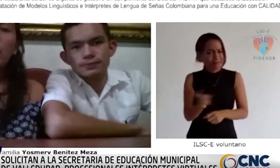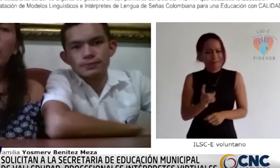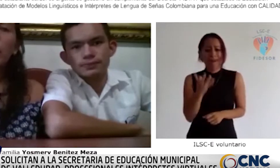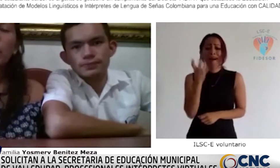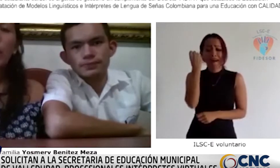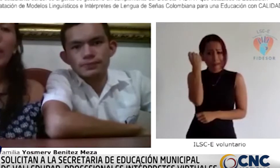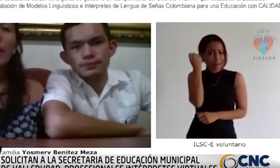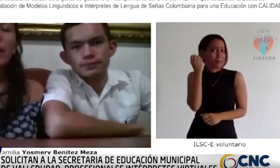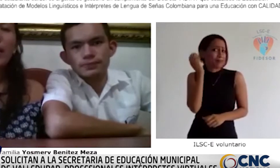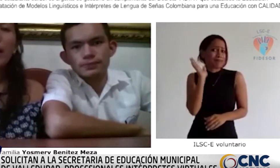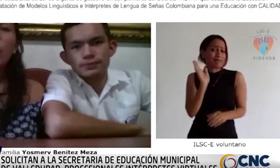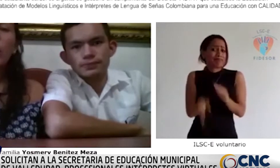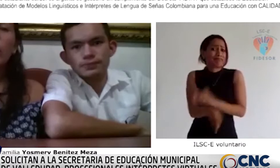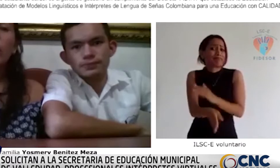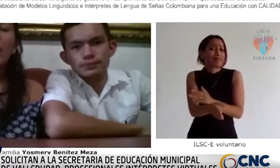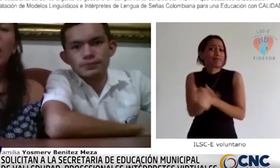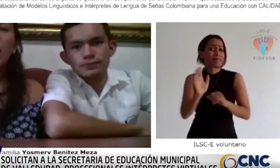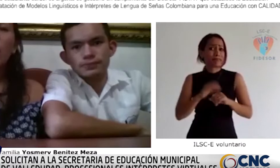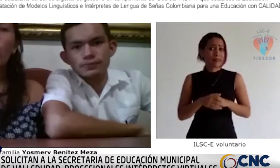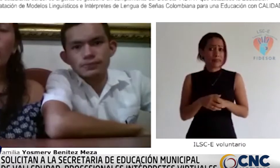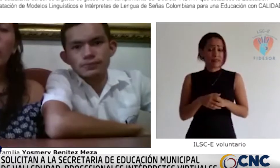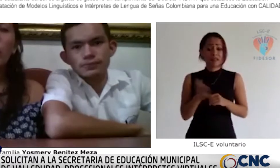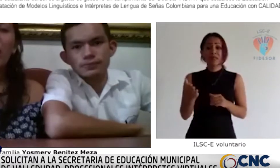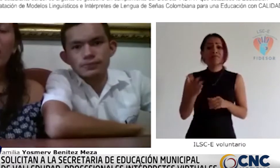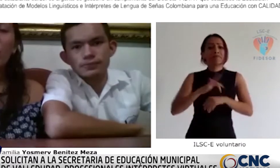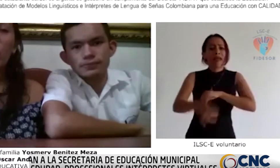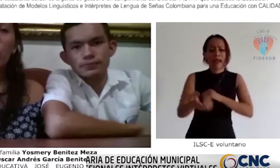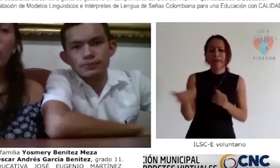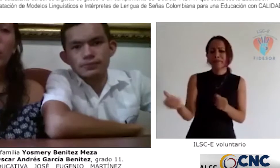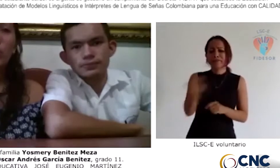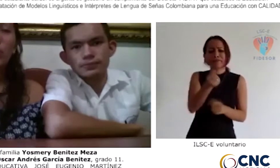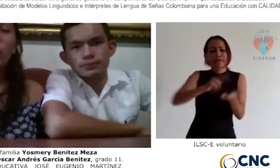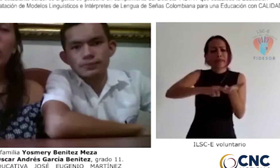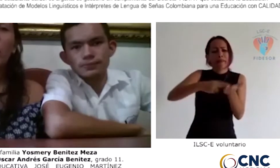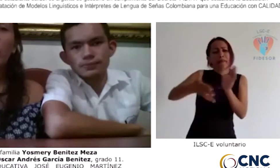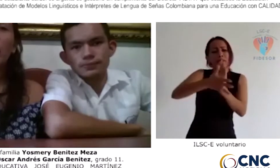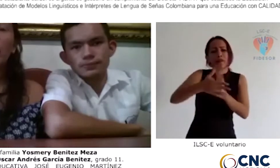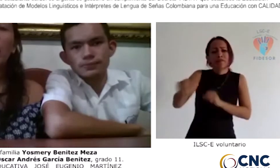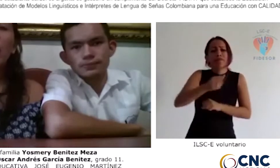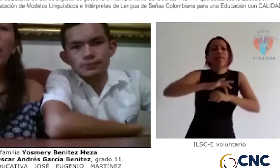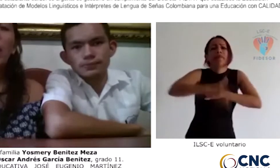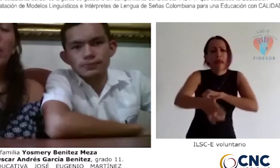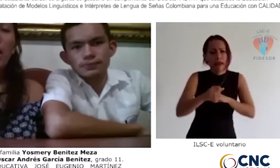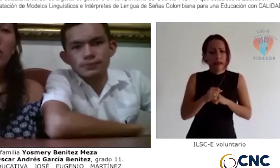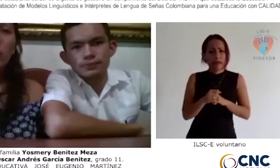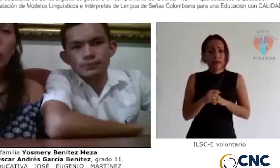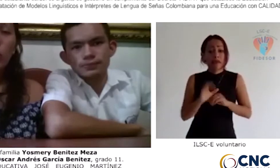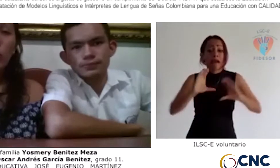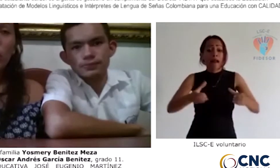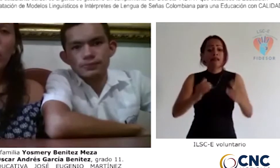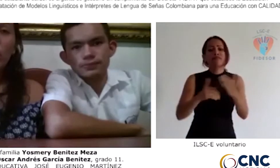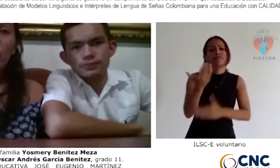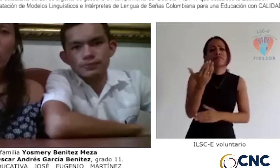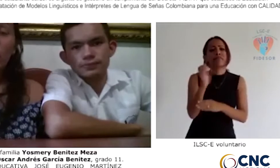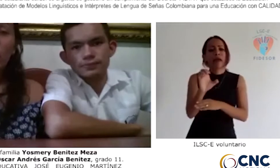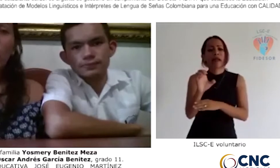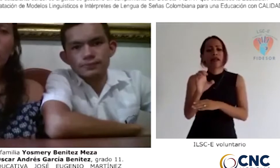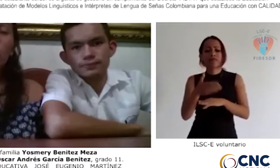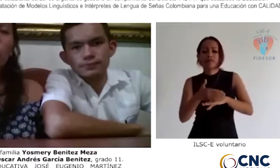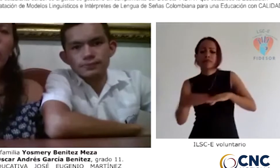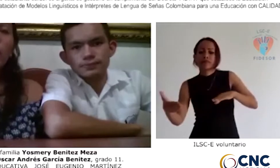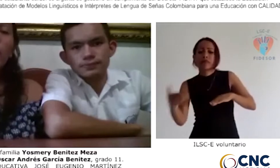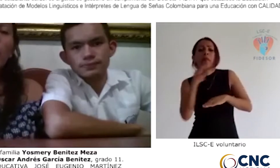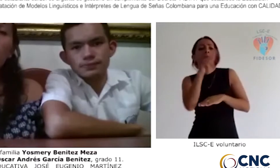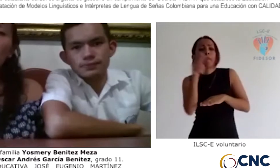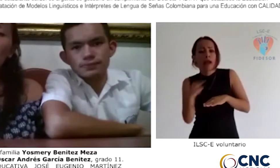siempre sabe que entran enero y los niños sordos le mandan en marzo sus profesores de intérprete.